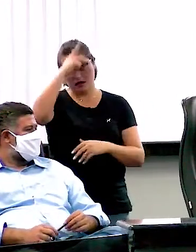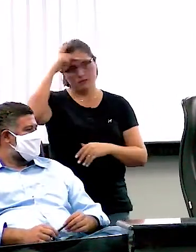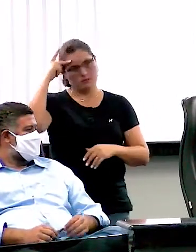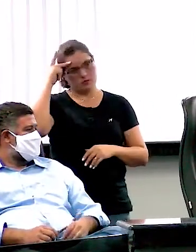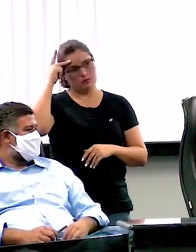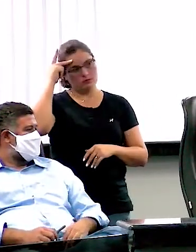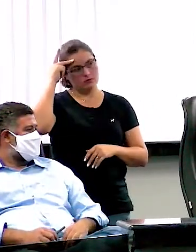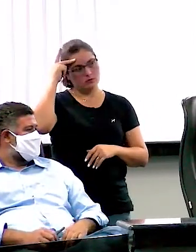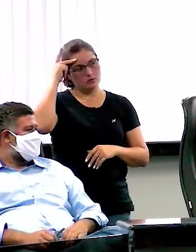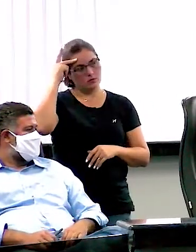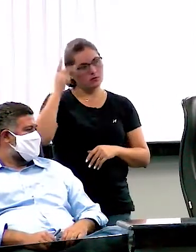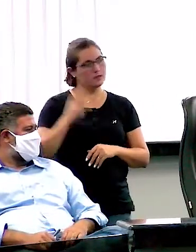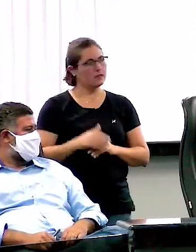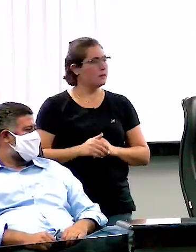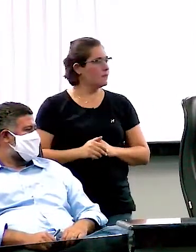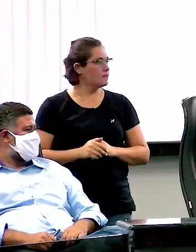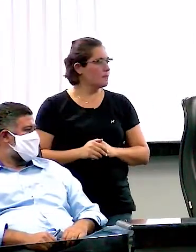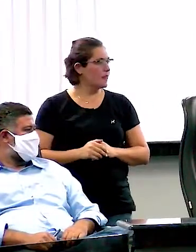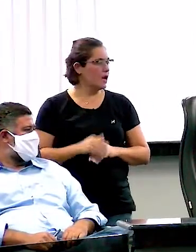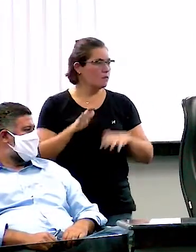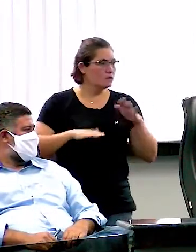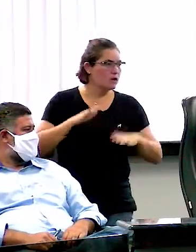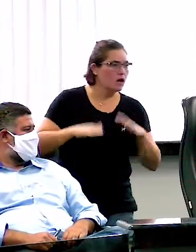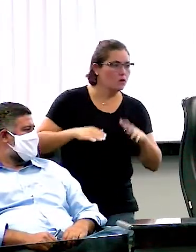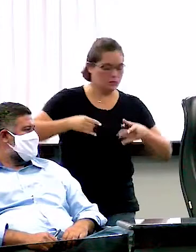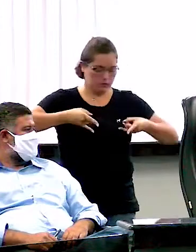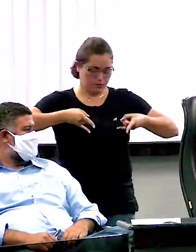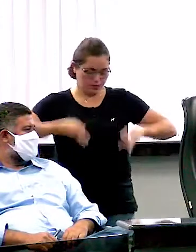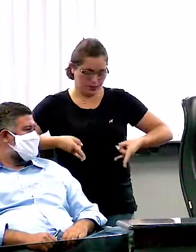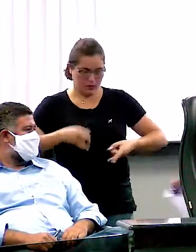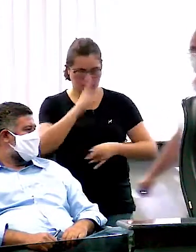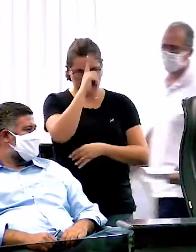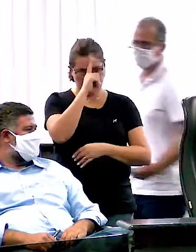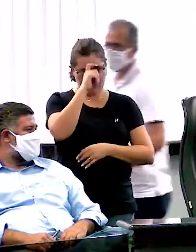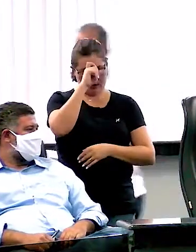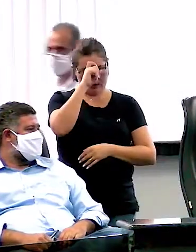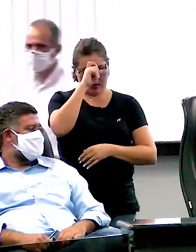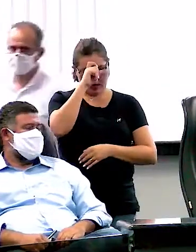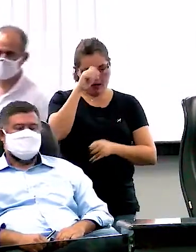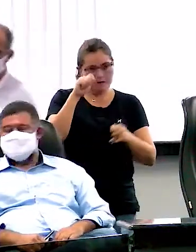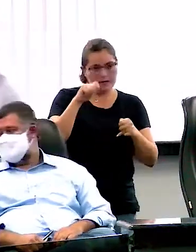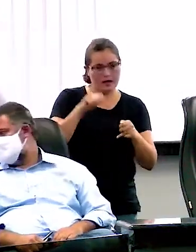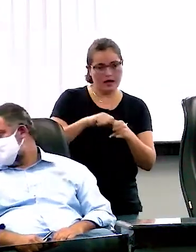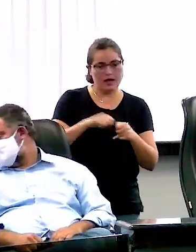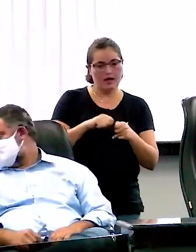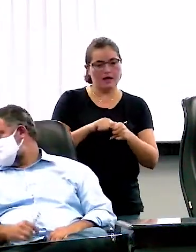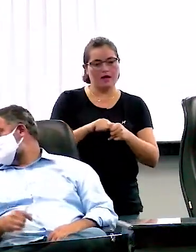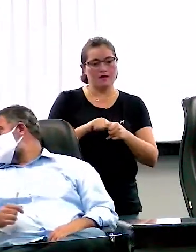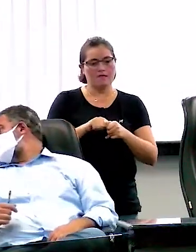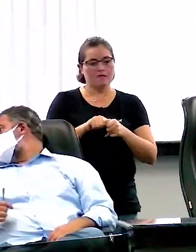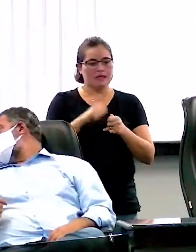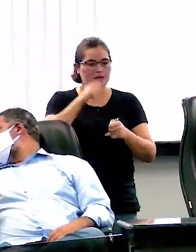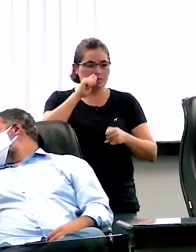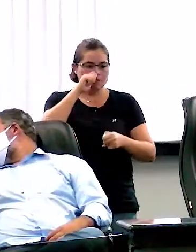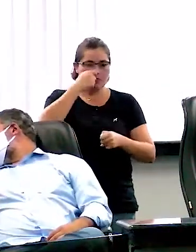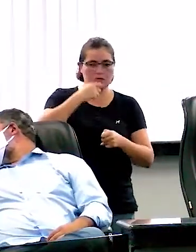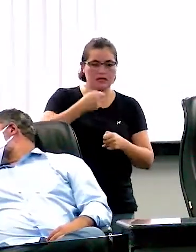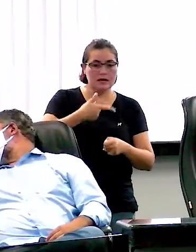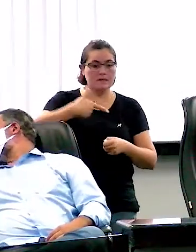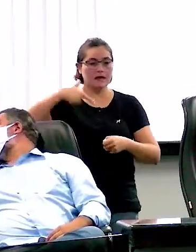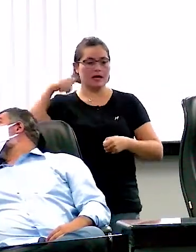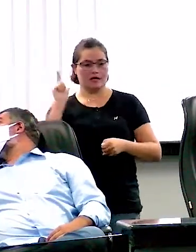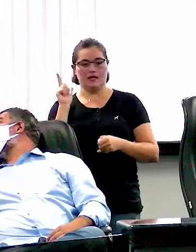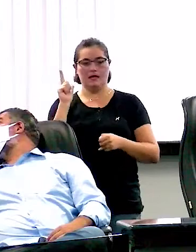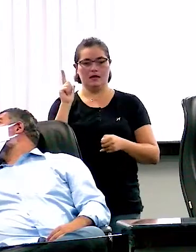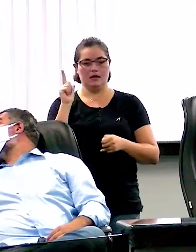rápido, mesmo o paciente que estava internado, realizamos o exame antes do tempo que deveria, deu negativo. Fizemos